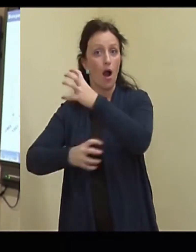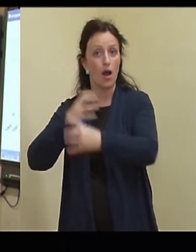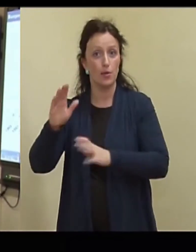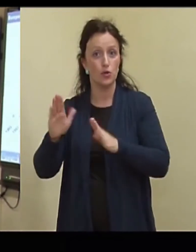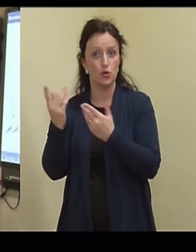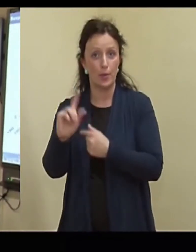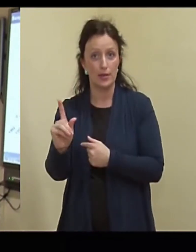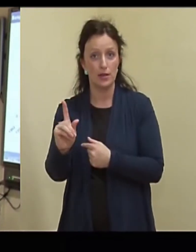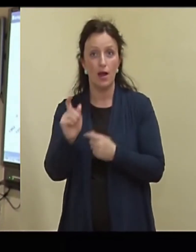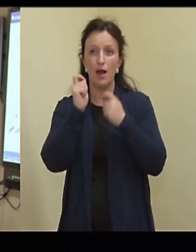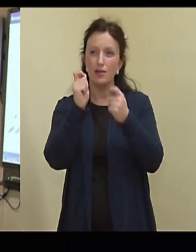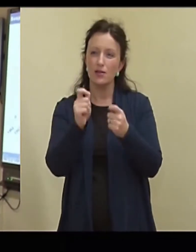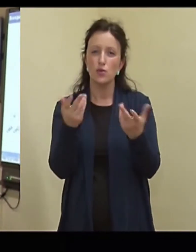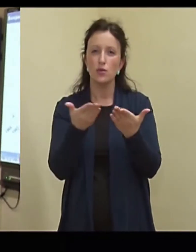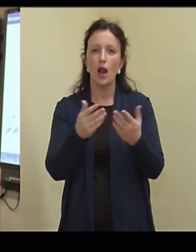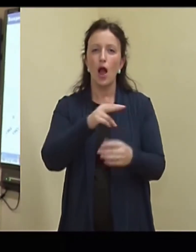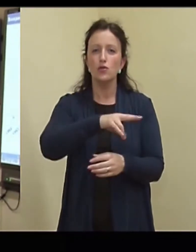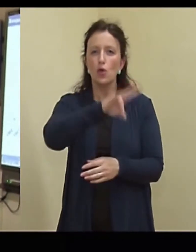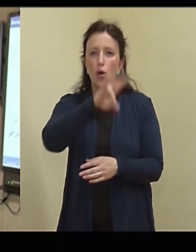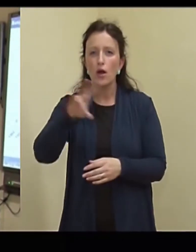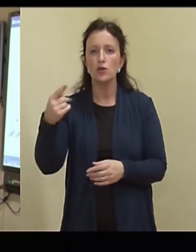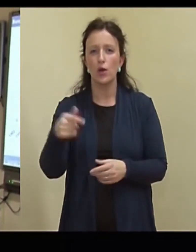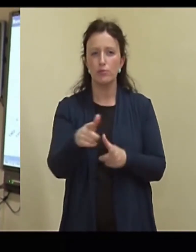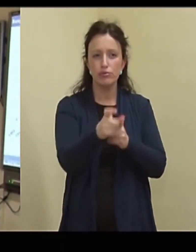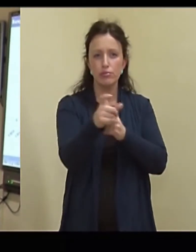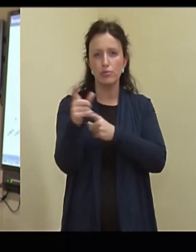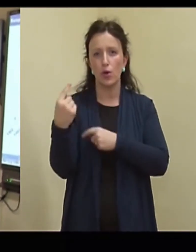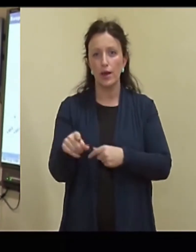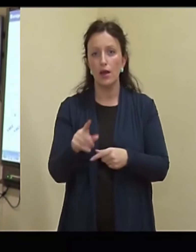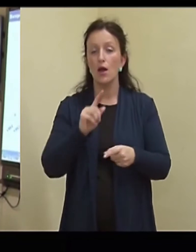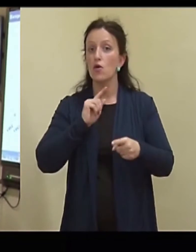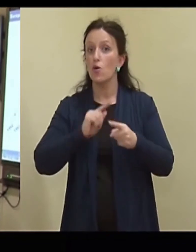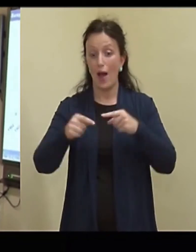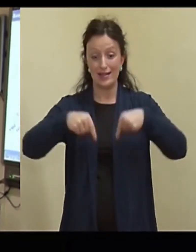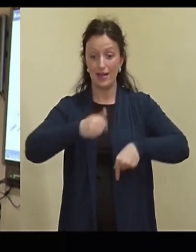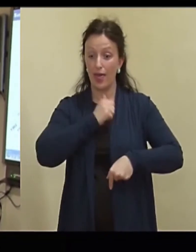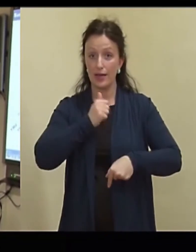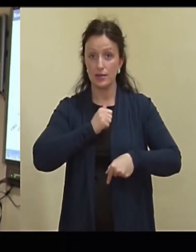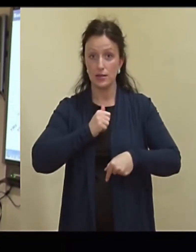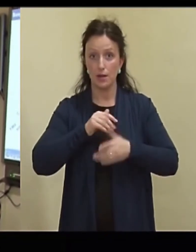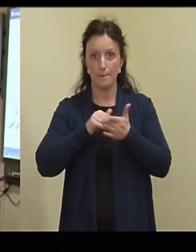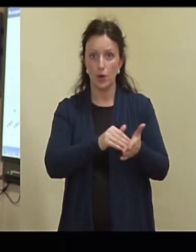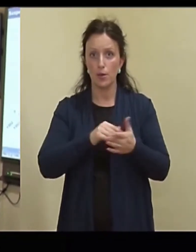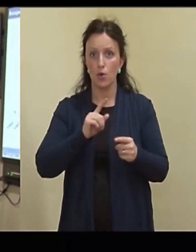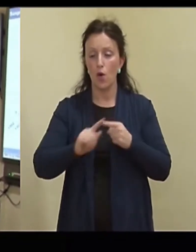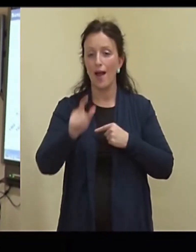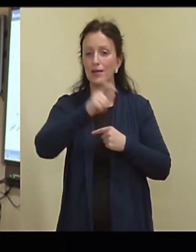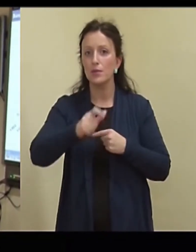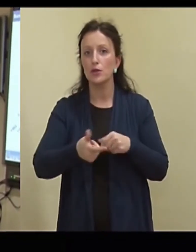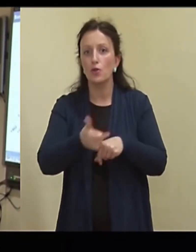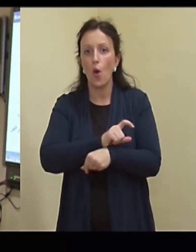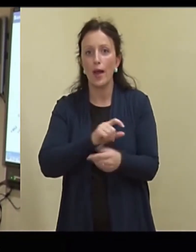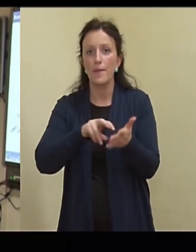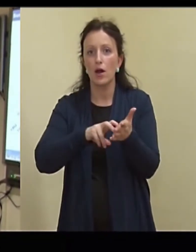Kui siin kuskil norras seal paugud käisid ja nii edasi, siis koha annab meil tunda. Koha inimesed kardavad rohkem.